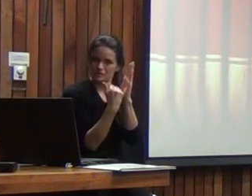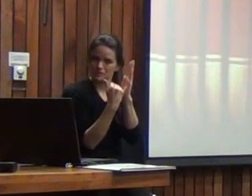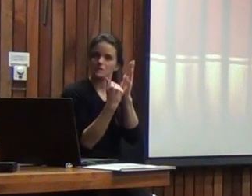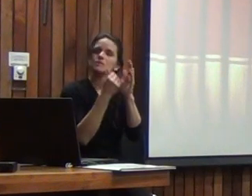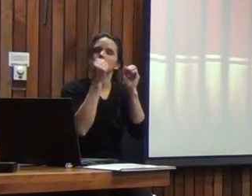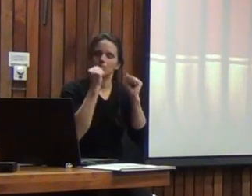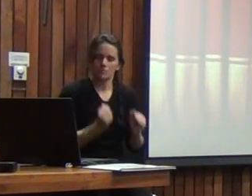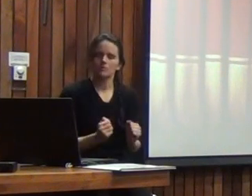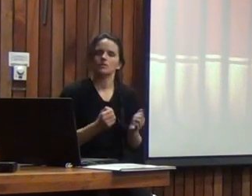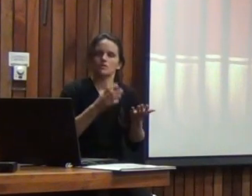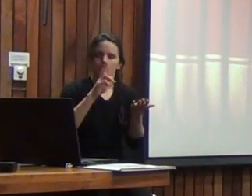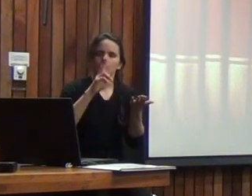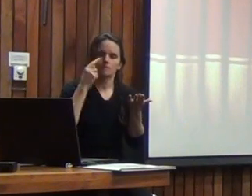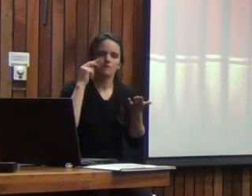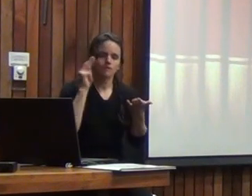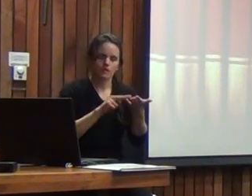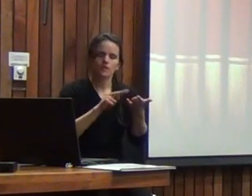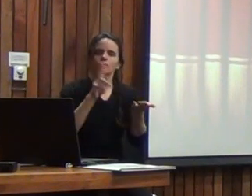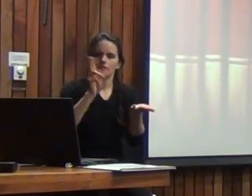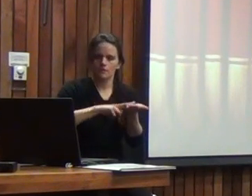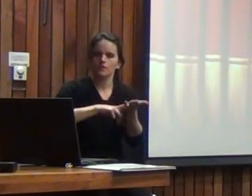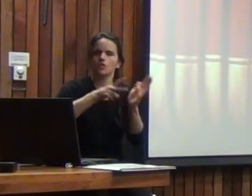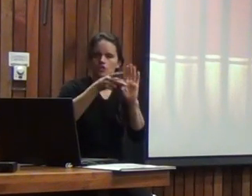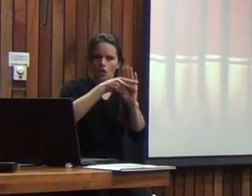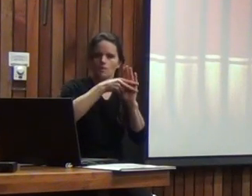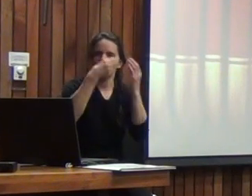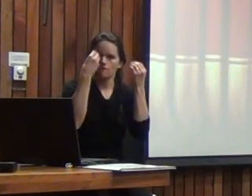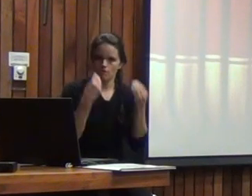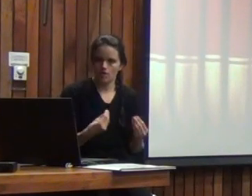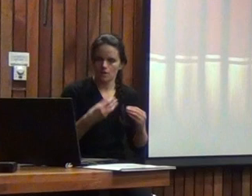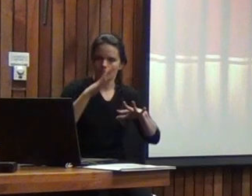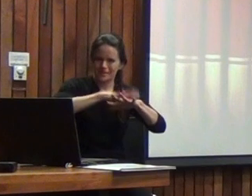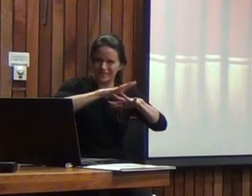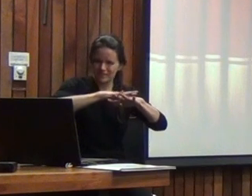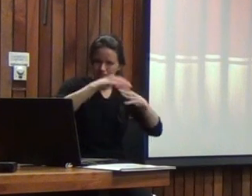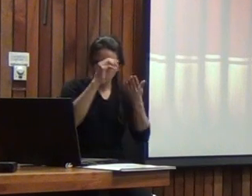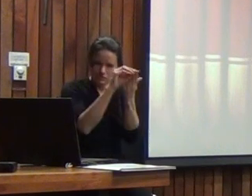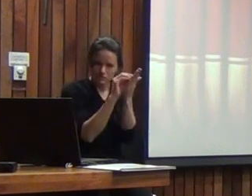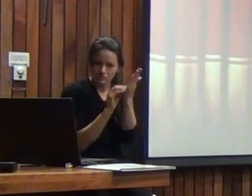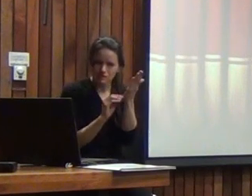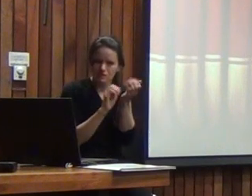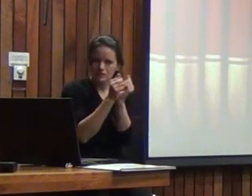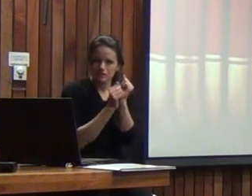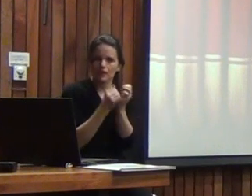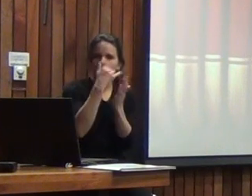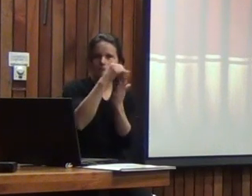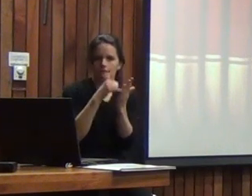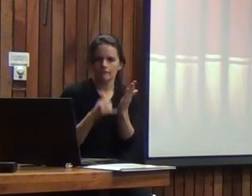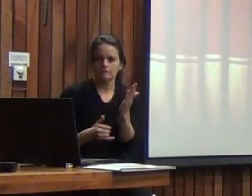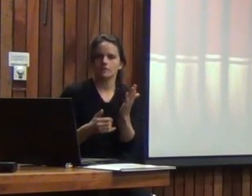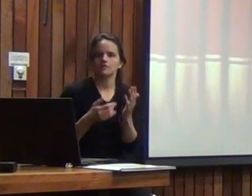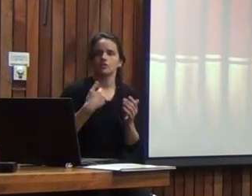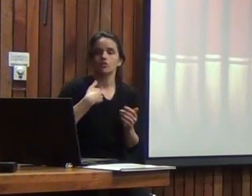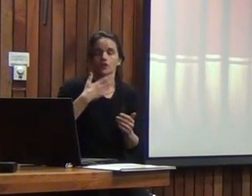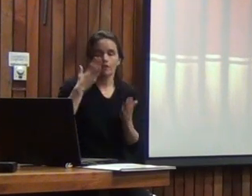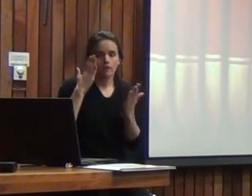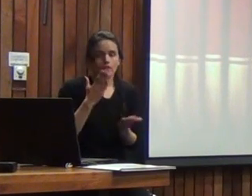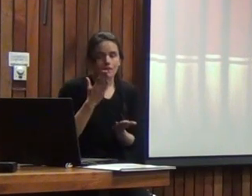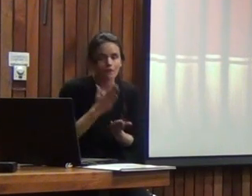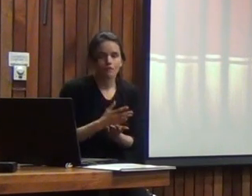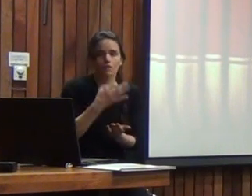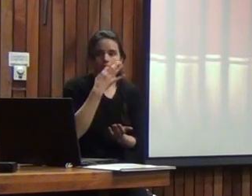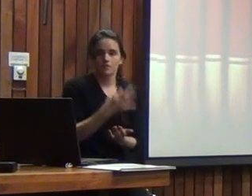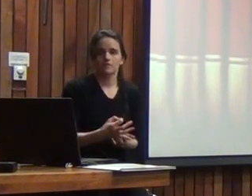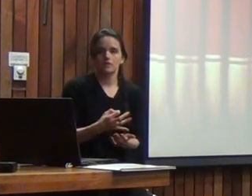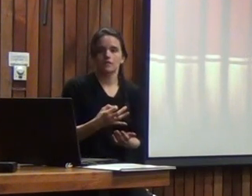asegurar y garantizar que tenemos unas muy buenas normas eso se puede obtener con algunos índices tengo que decir que el